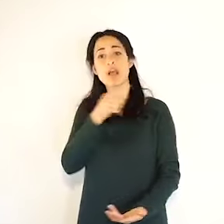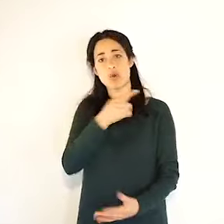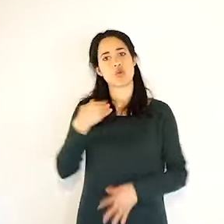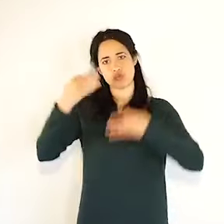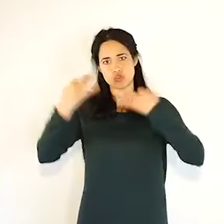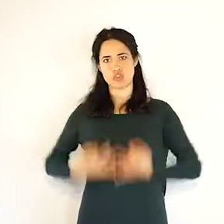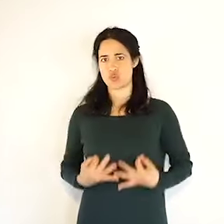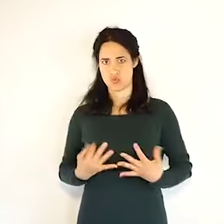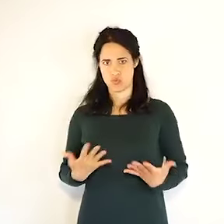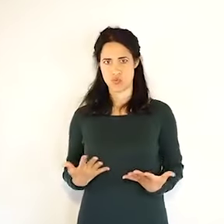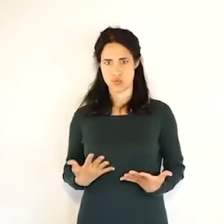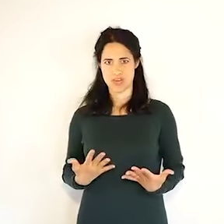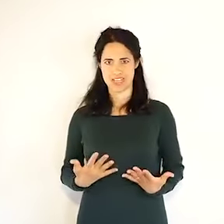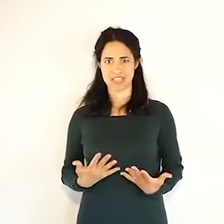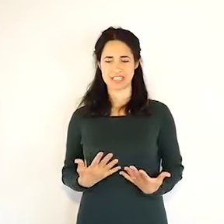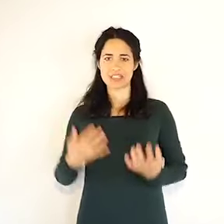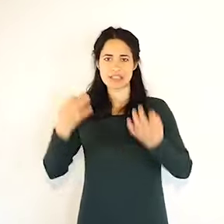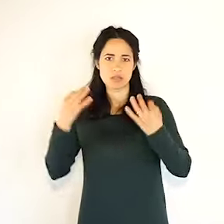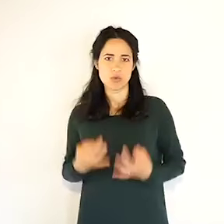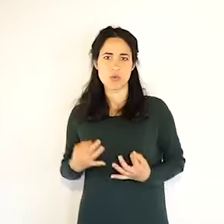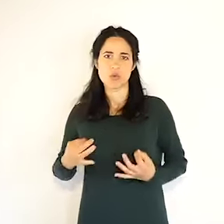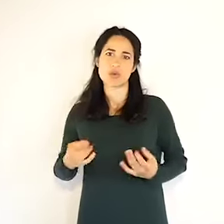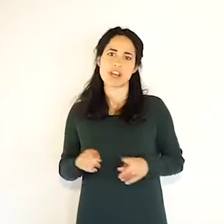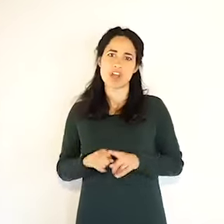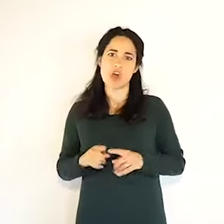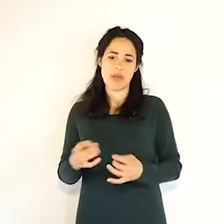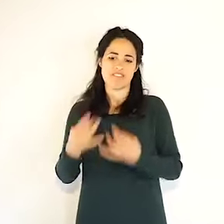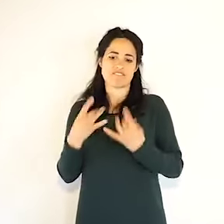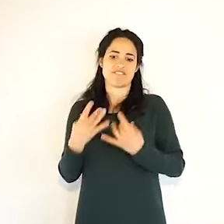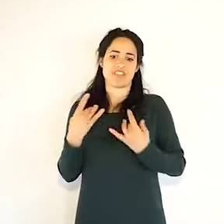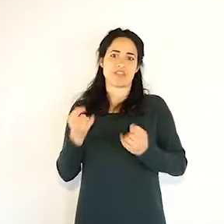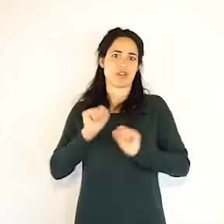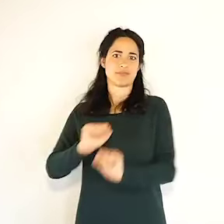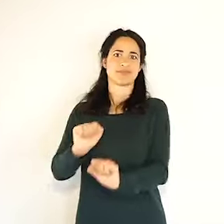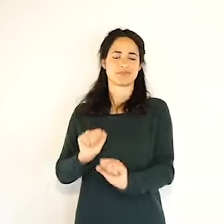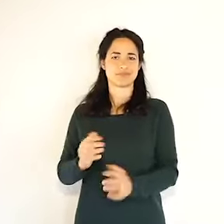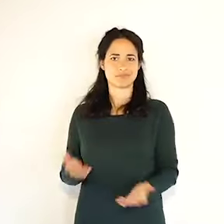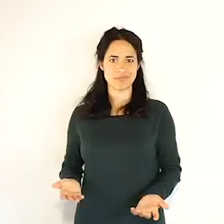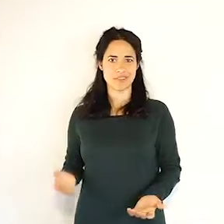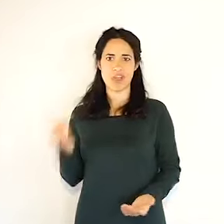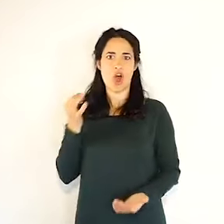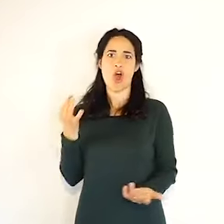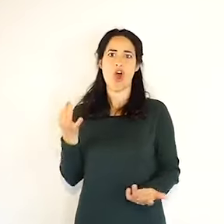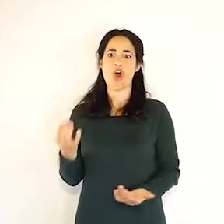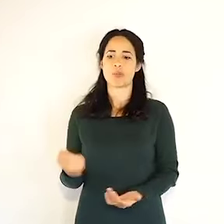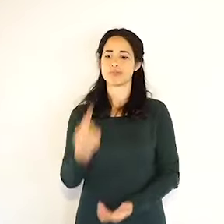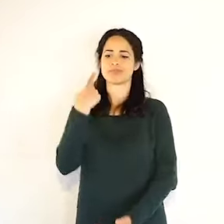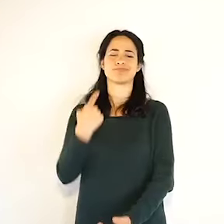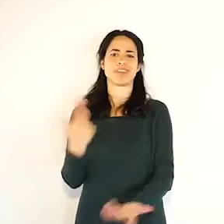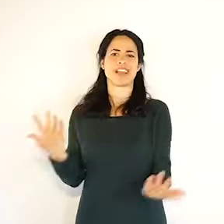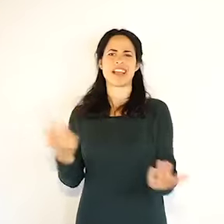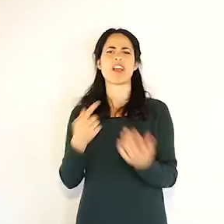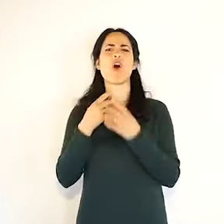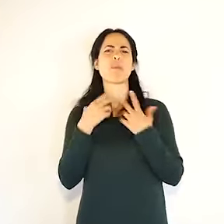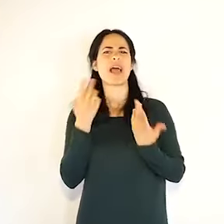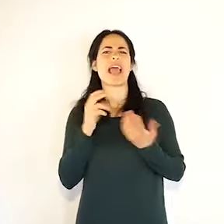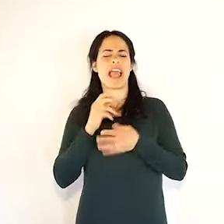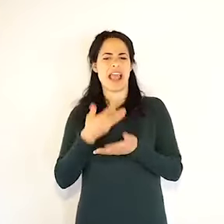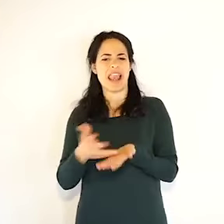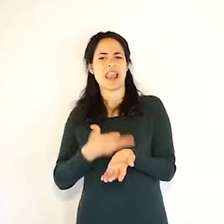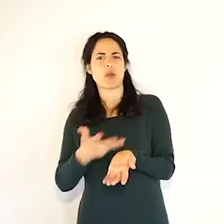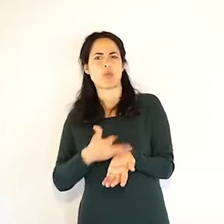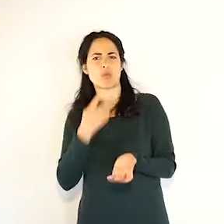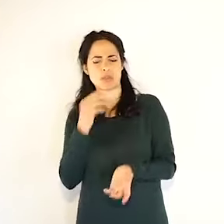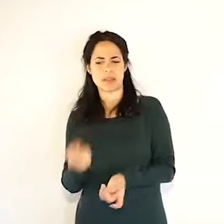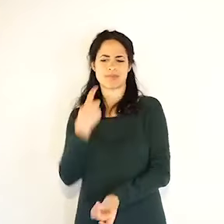sicurezza dei pazienti su cui intervengono, ma non ci sono solo loro, ci sono tante attività che purtroppo noi abbiamo